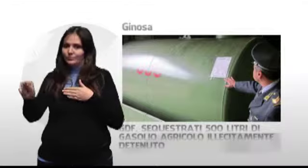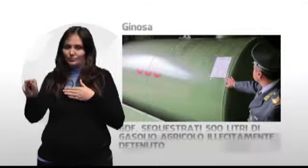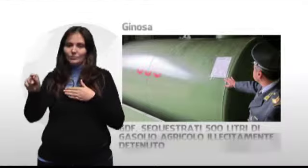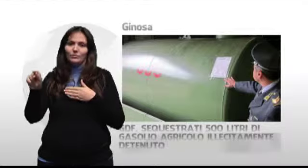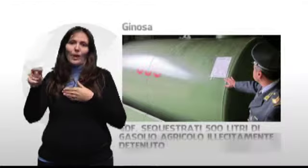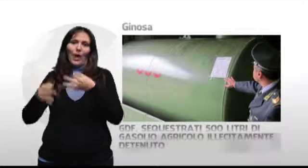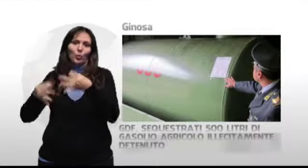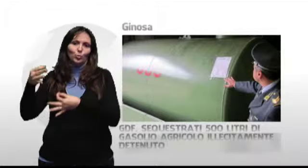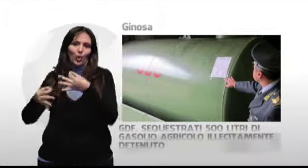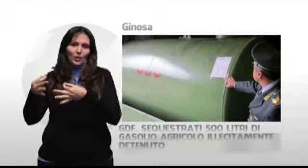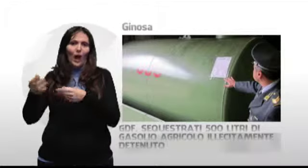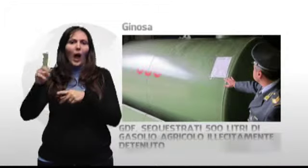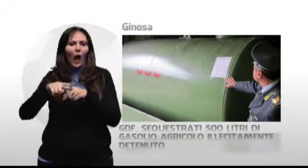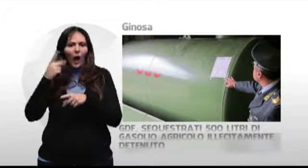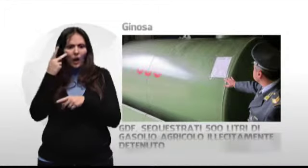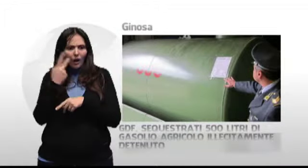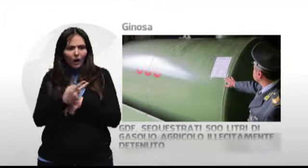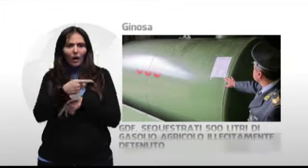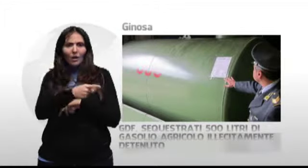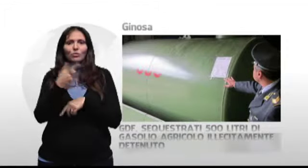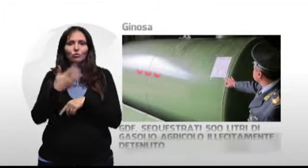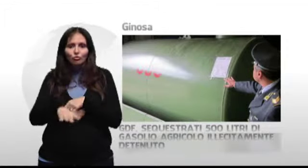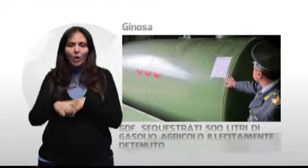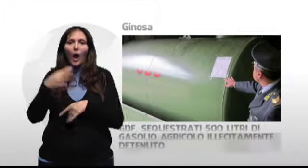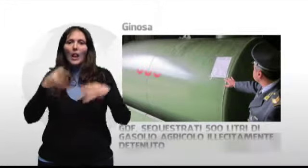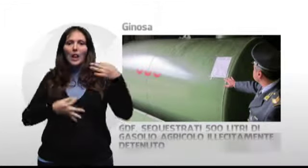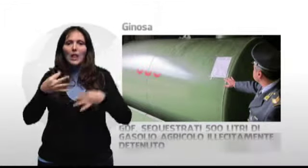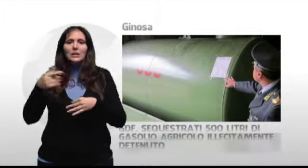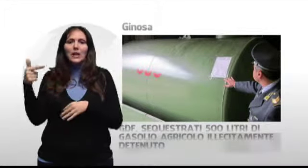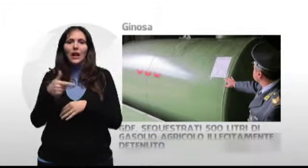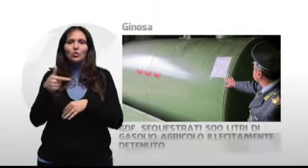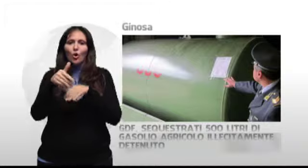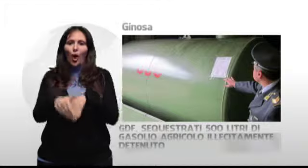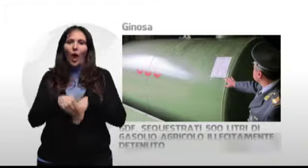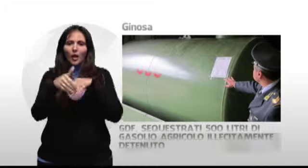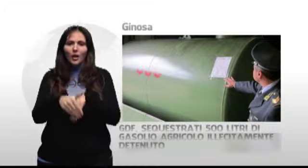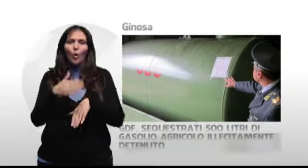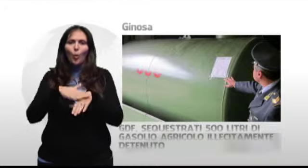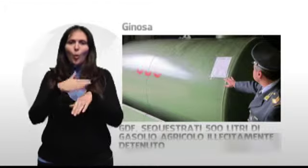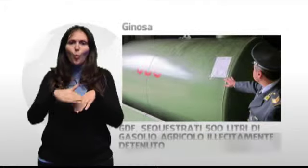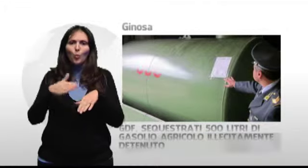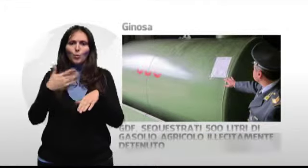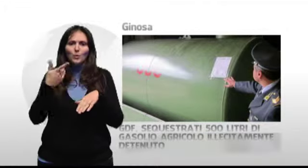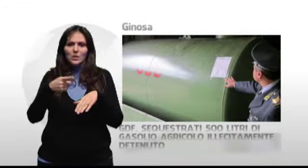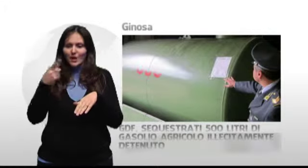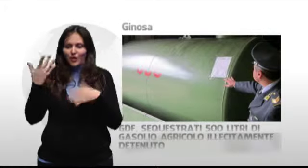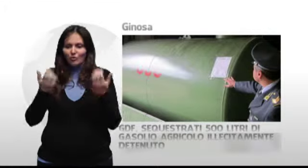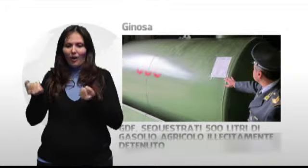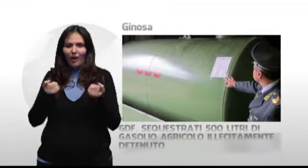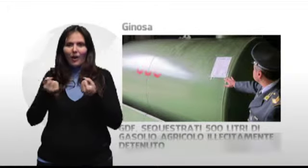'ultimo aveva destinato ad uso diverso dal consentito svariati litri di gasolio agricolo rinvenuti nei serbatoi delle autovetture